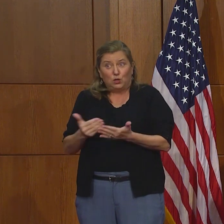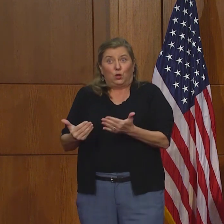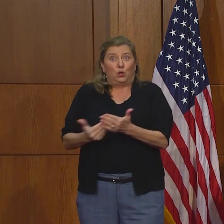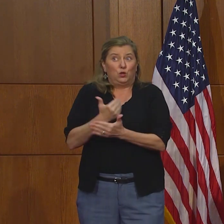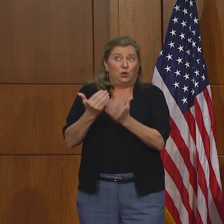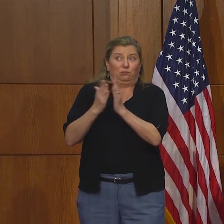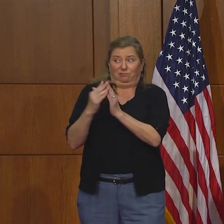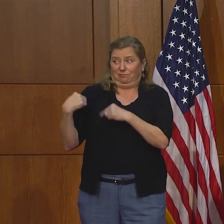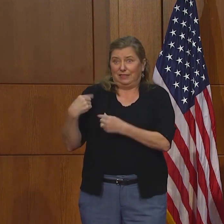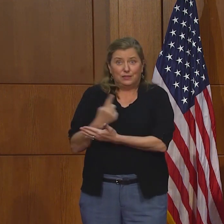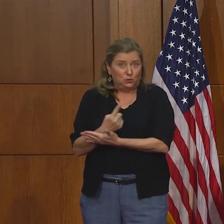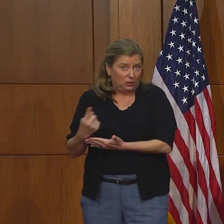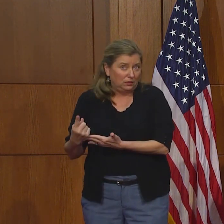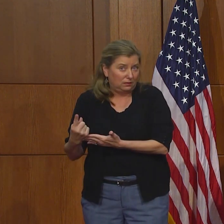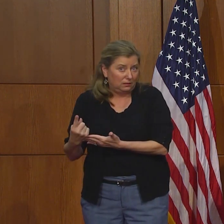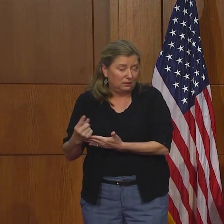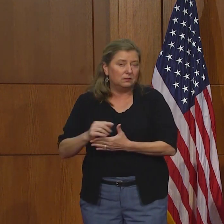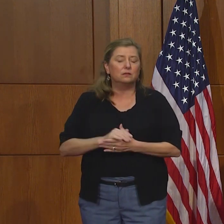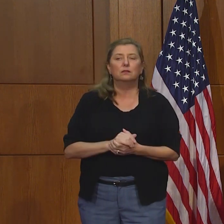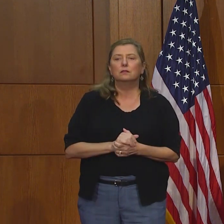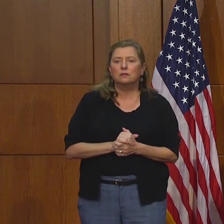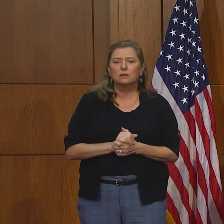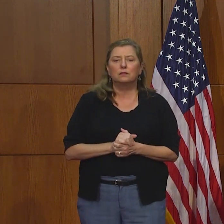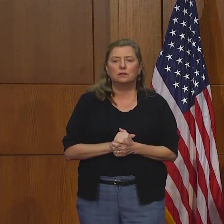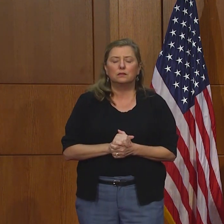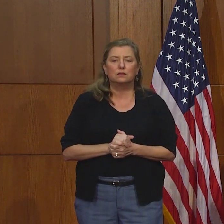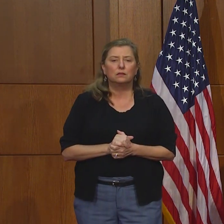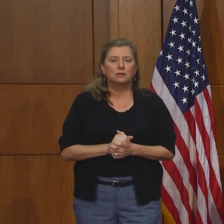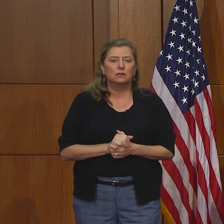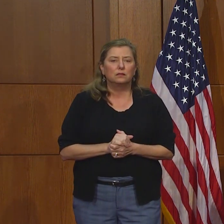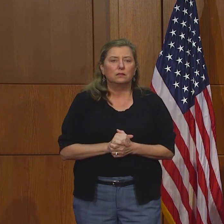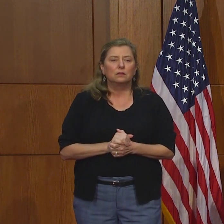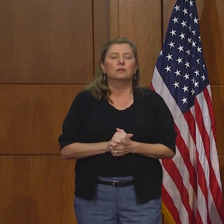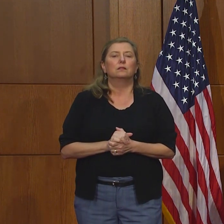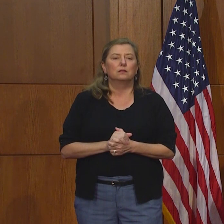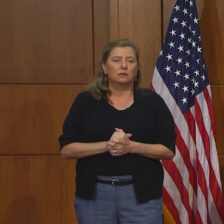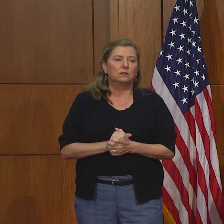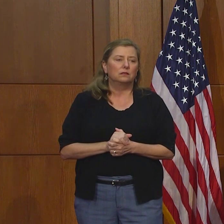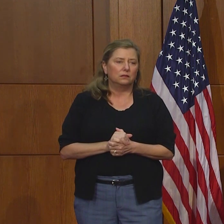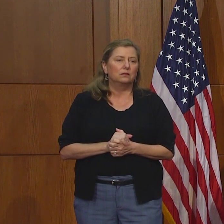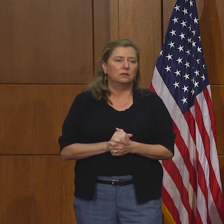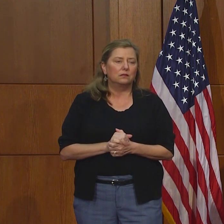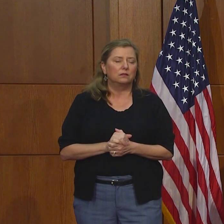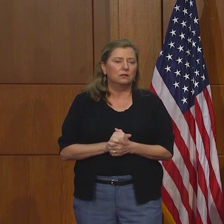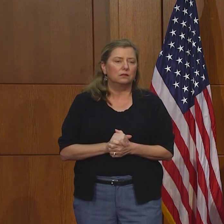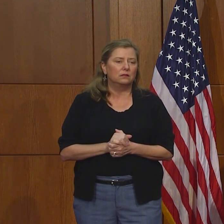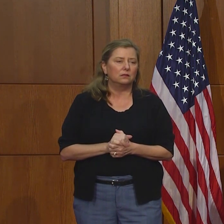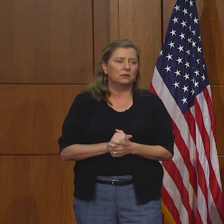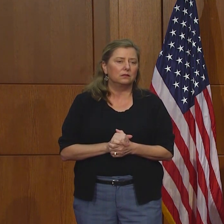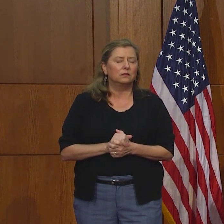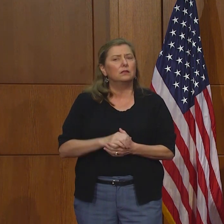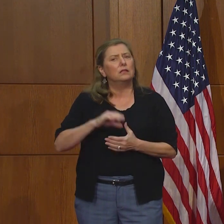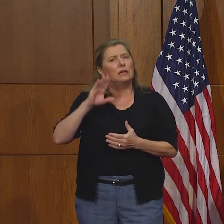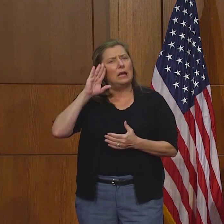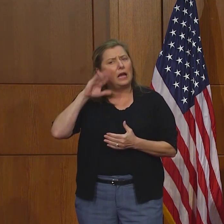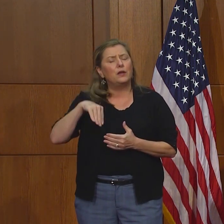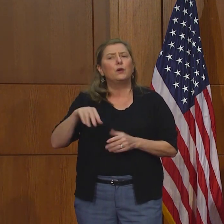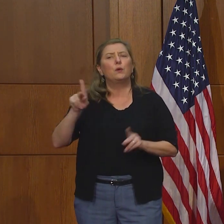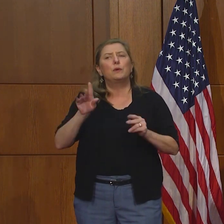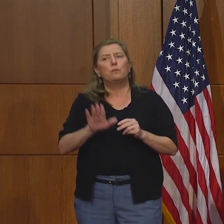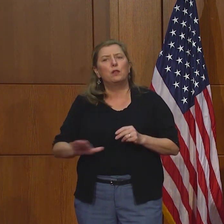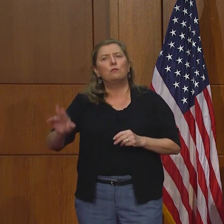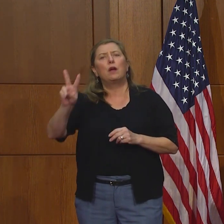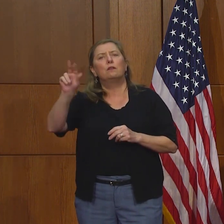.000 solicitudes nuevas de la última semana pasada. Ha habido reportes de que las